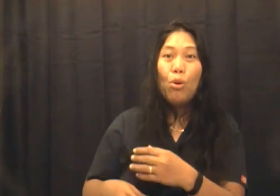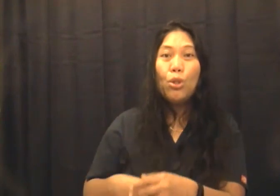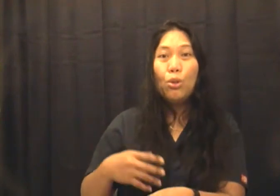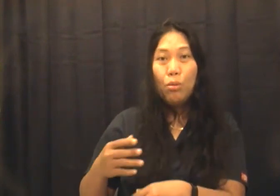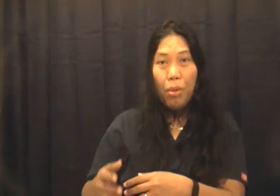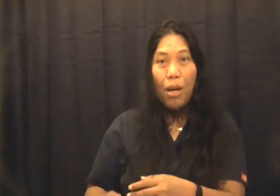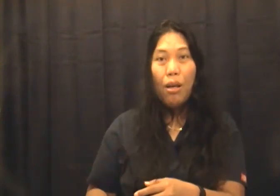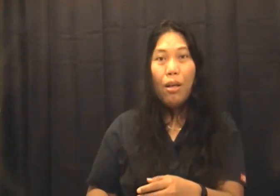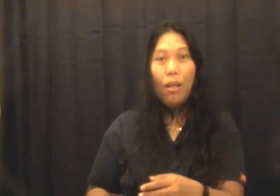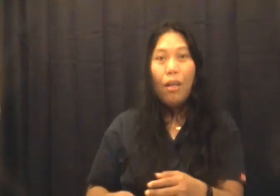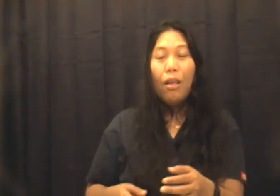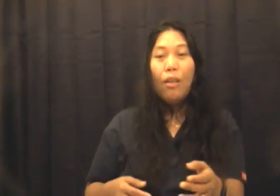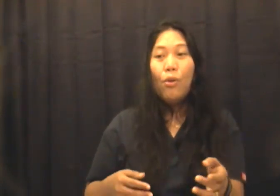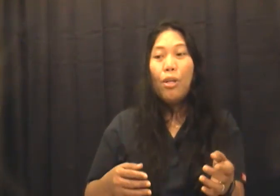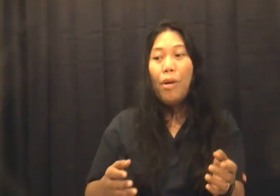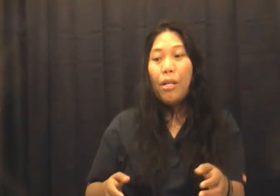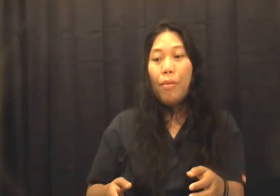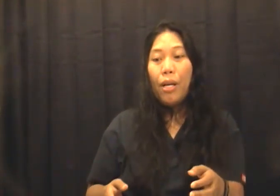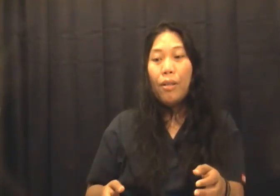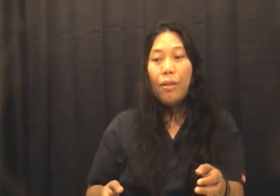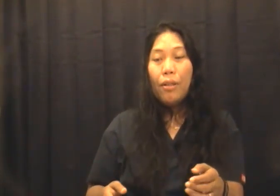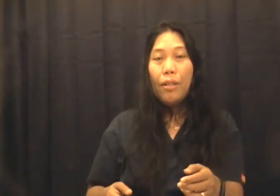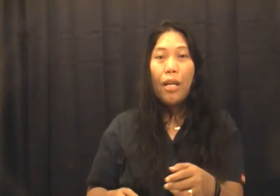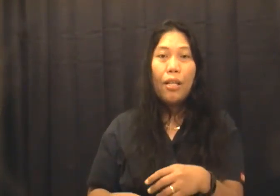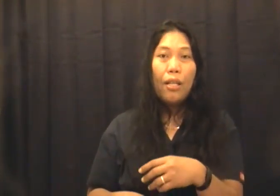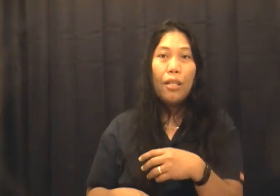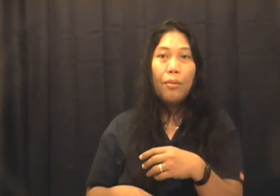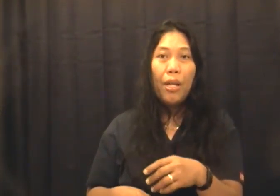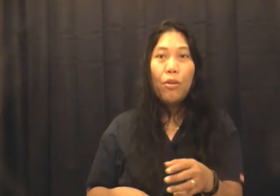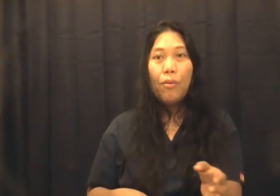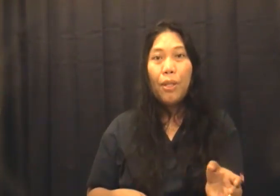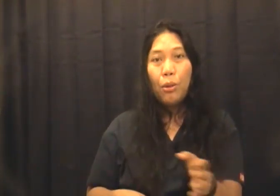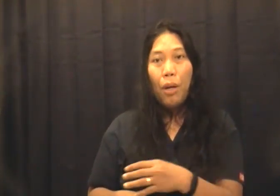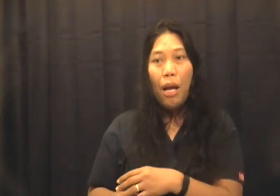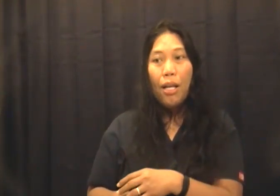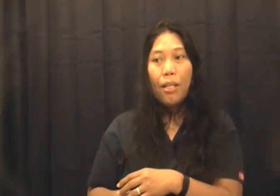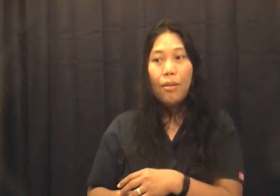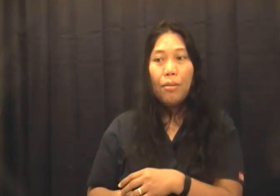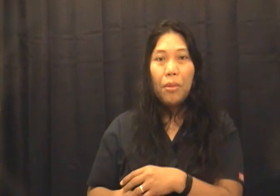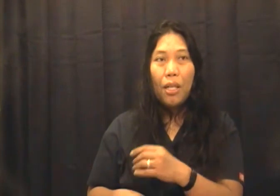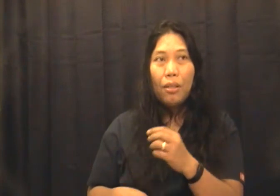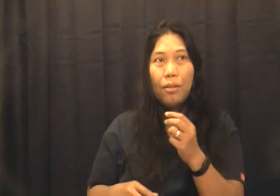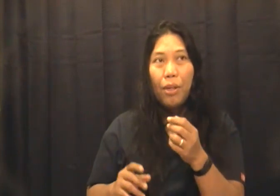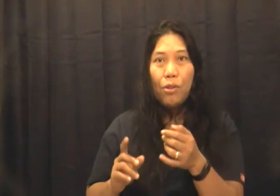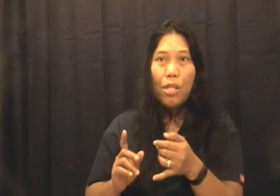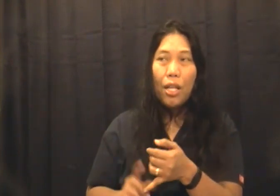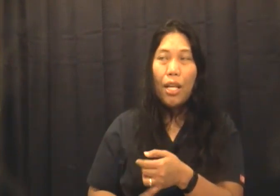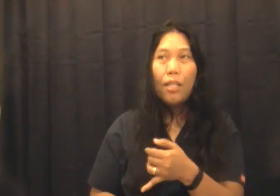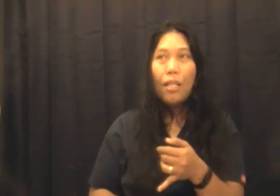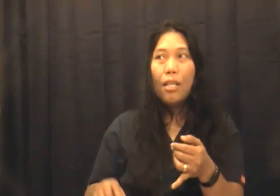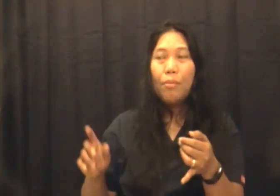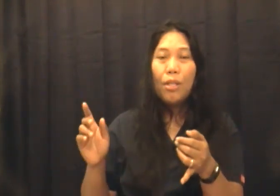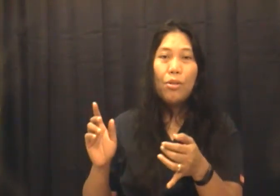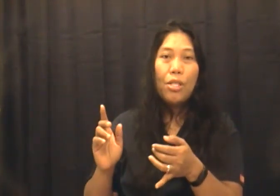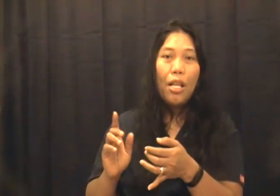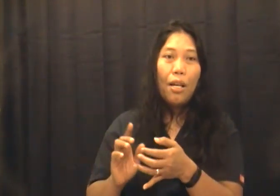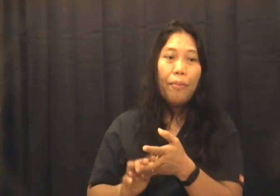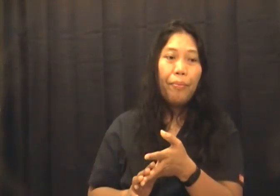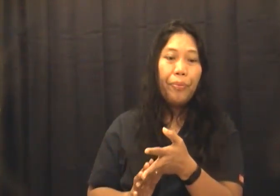motion pa yung iba naman mayroong ipicto kaagad mayroon silang lagnat mayroon silang